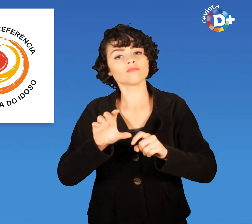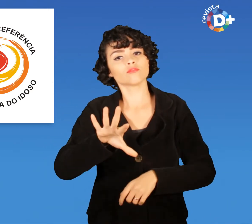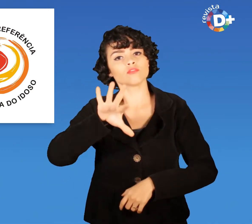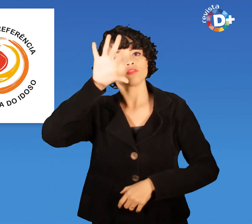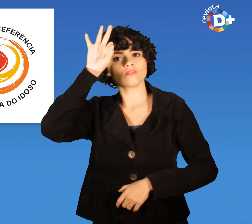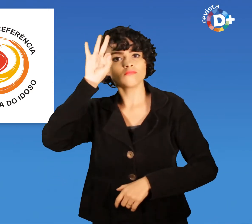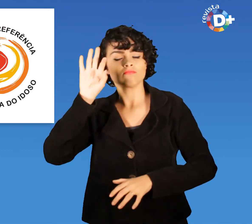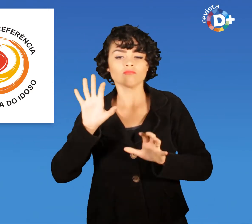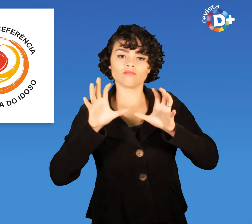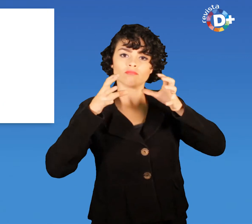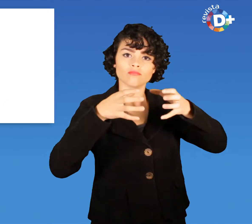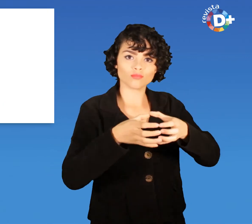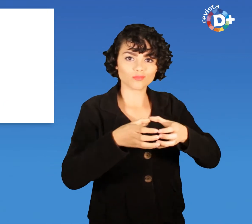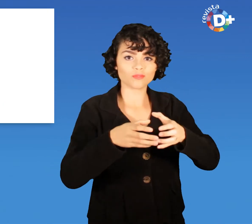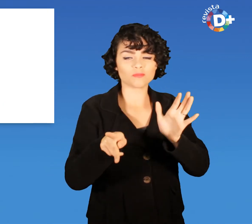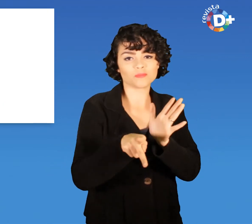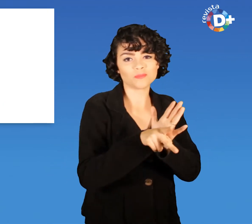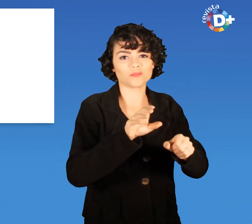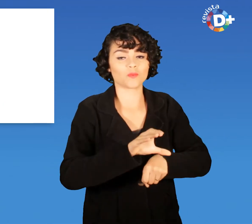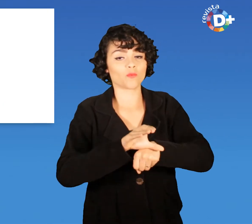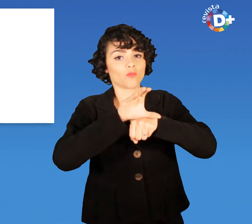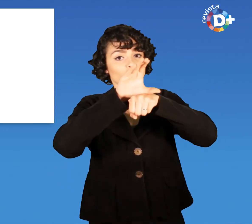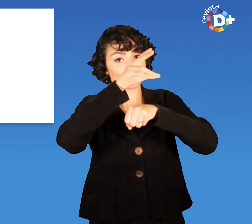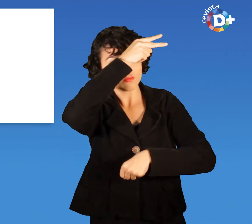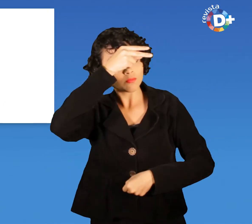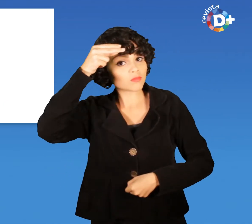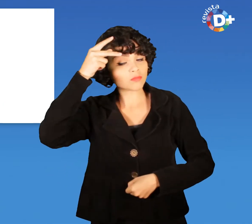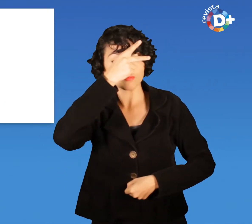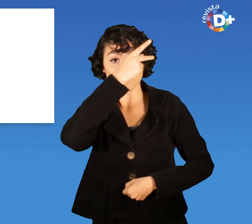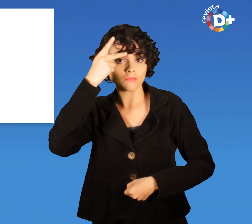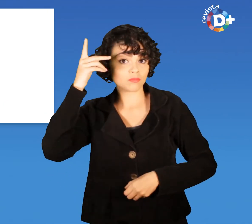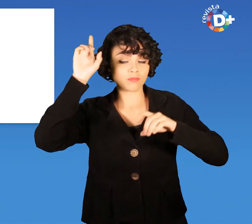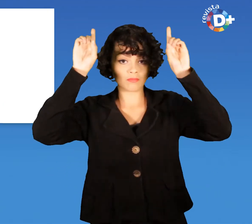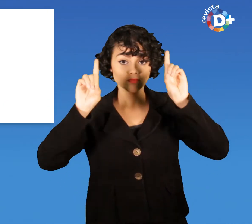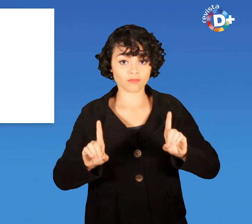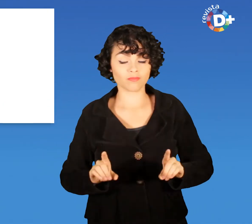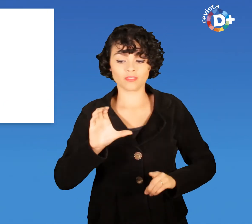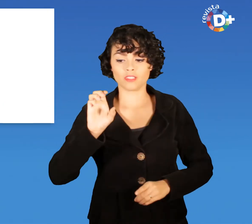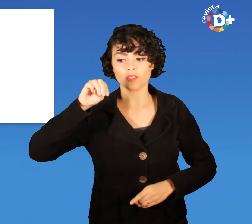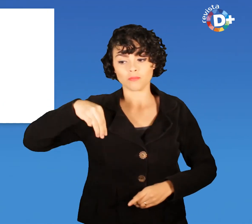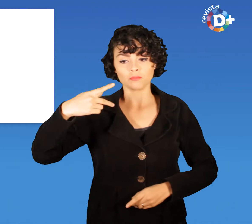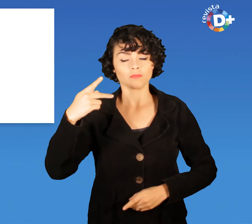Municipal da Pessoa com Deficiência, CMPD para o Bienio